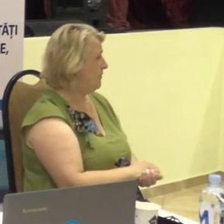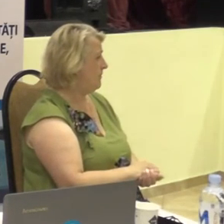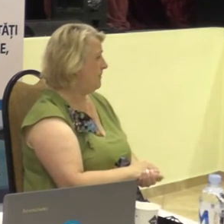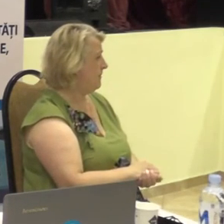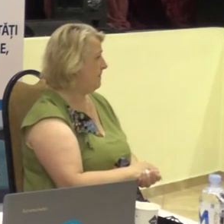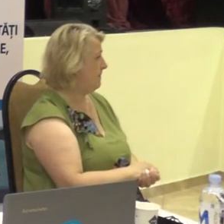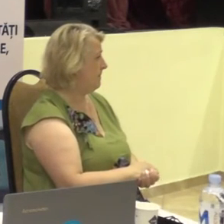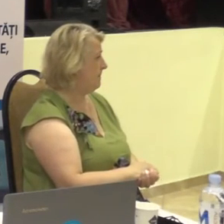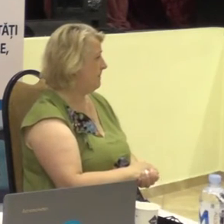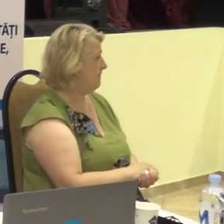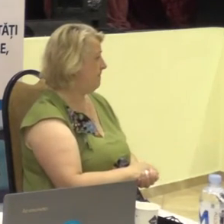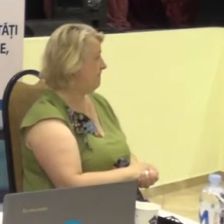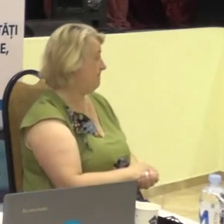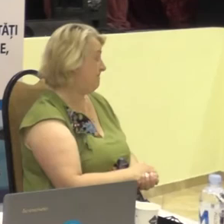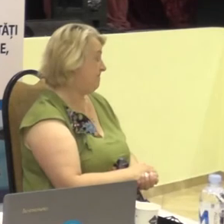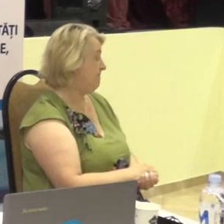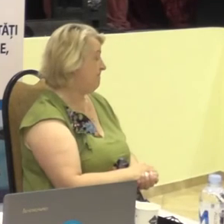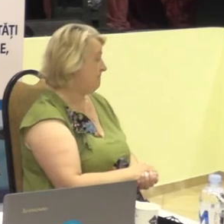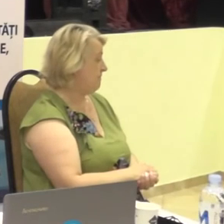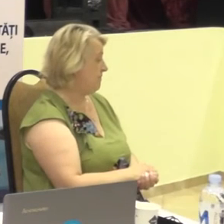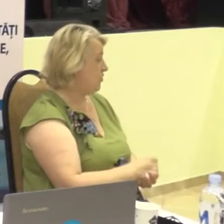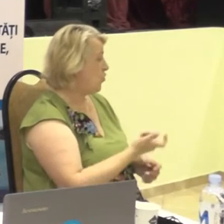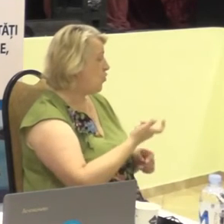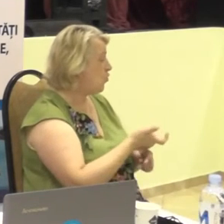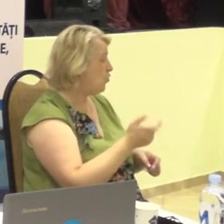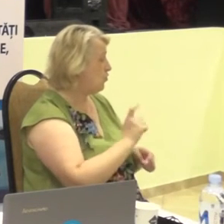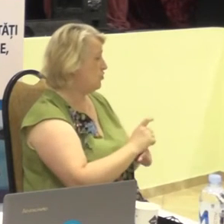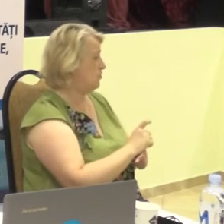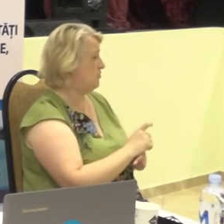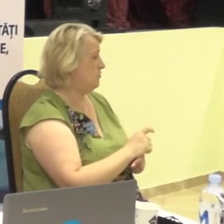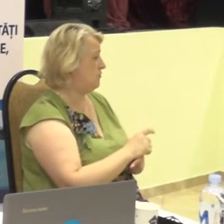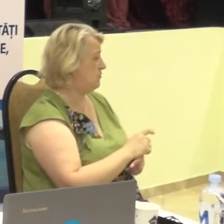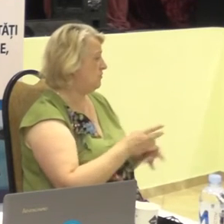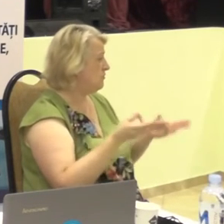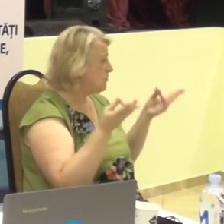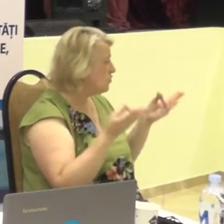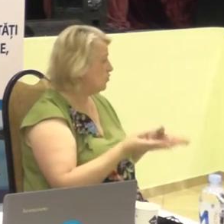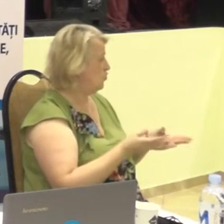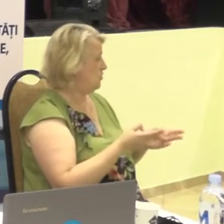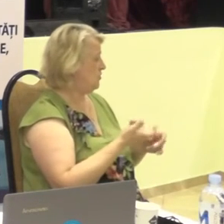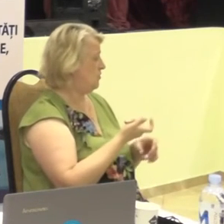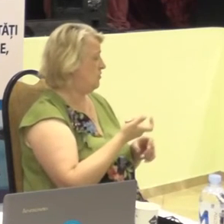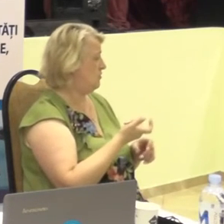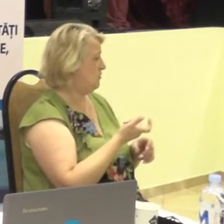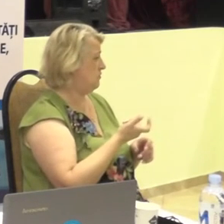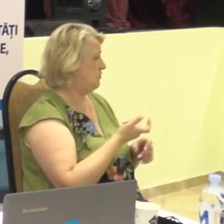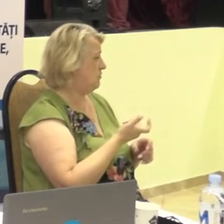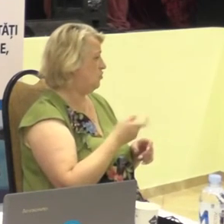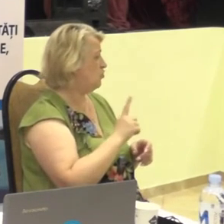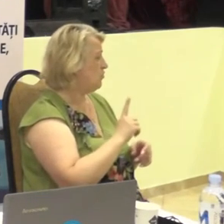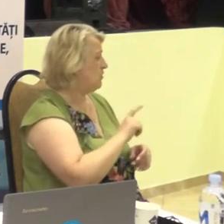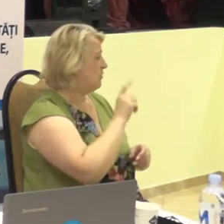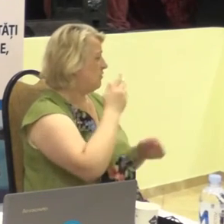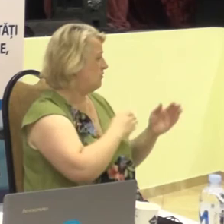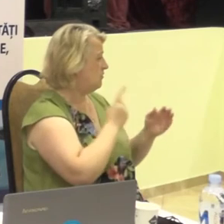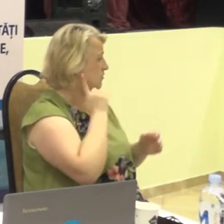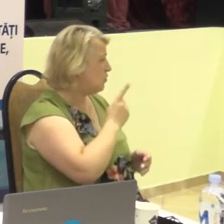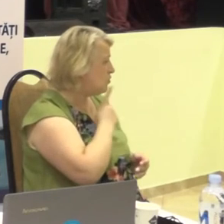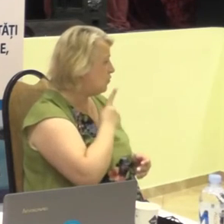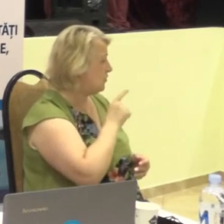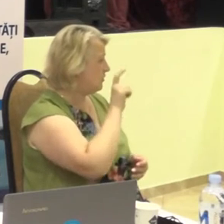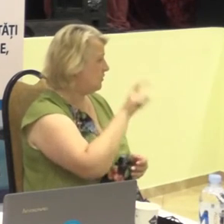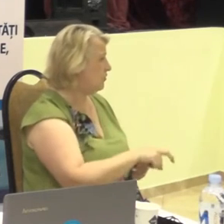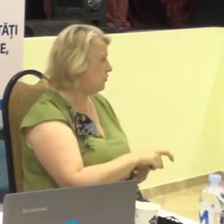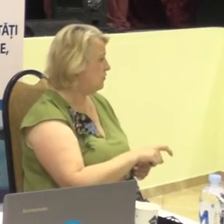O necesitate foarte utilă ar fi pentru persoane cu dezvoltăți de auz,